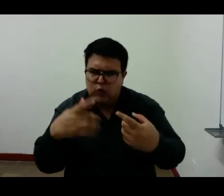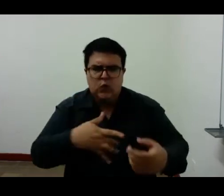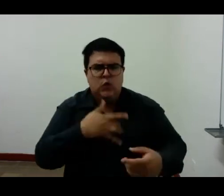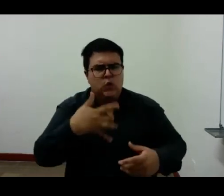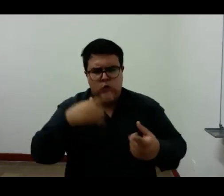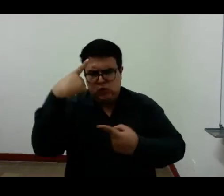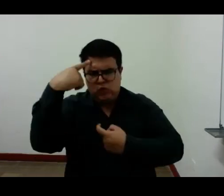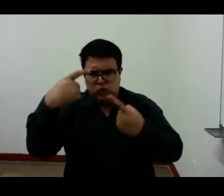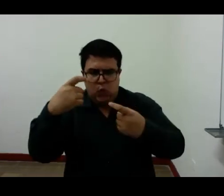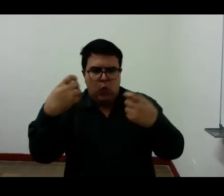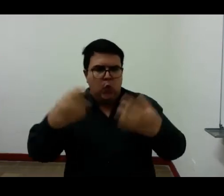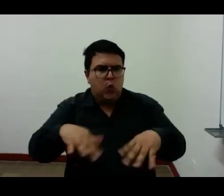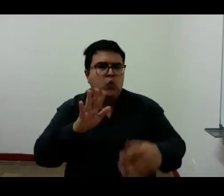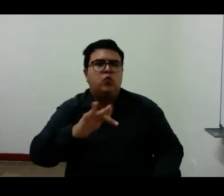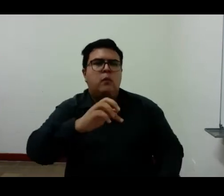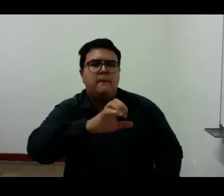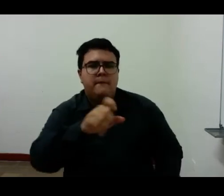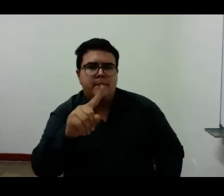Pessoa